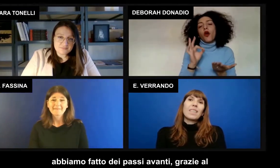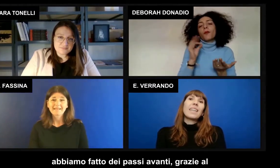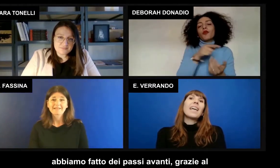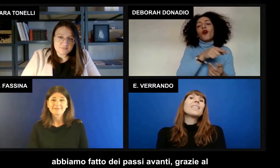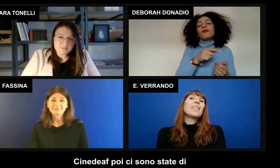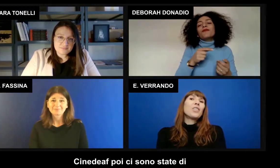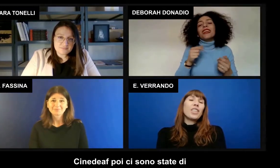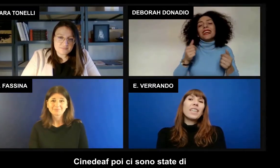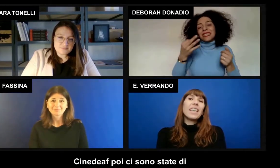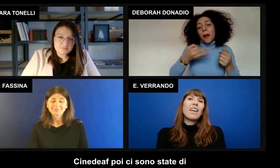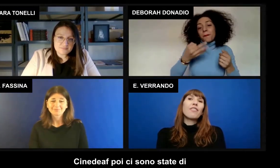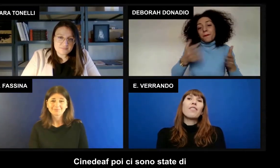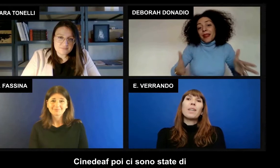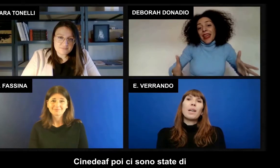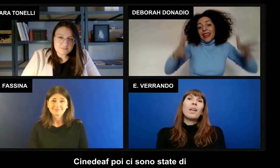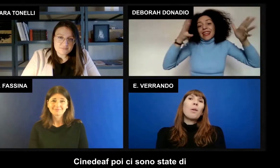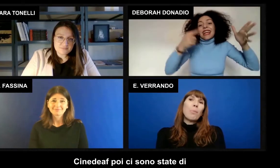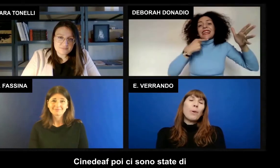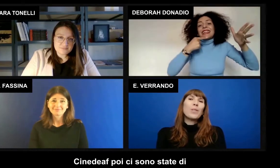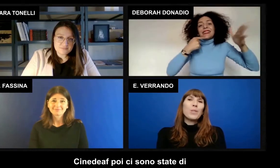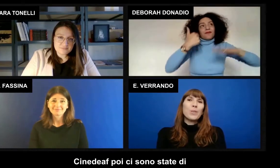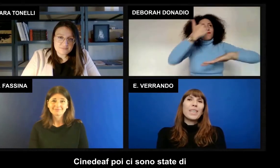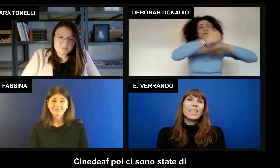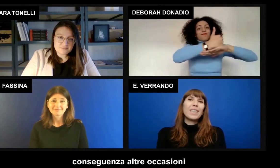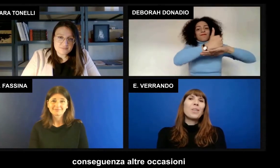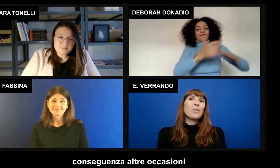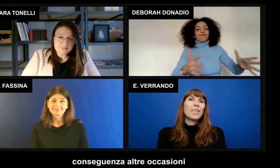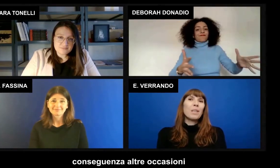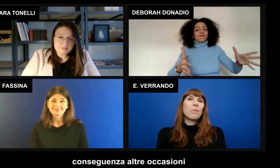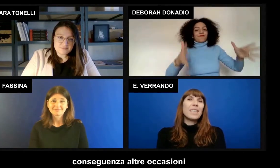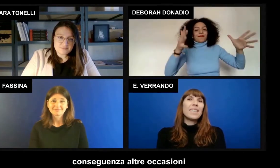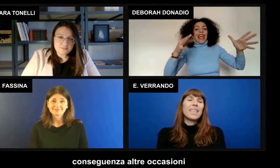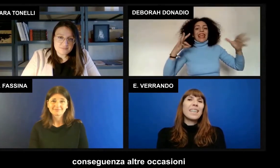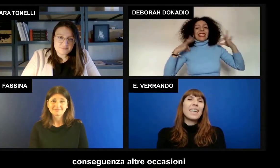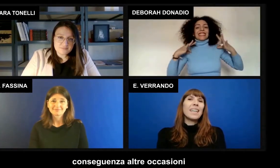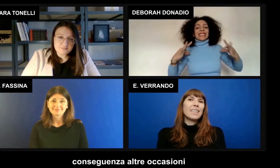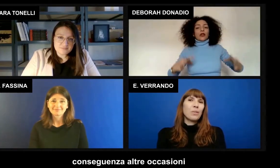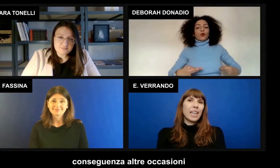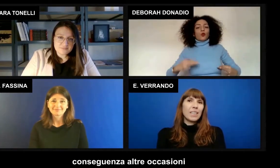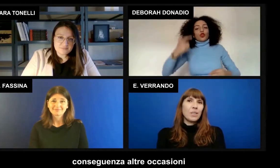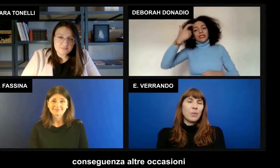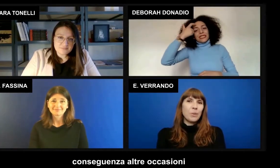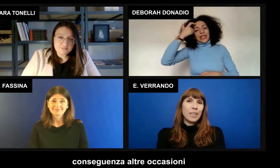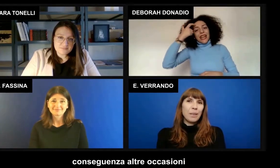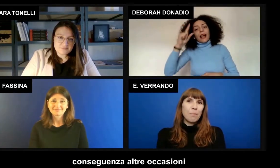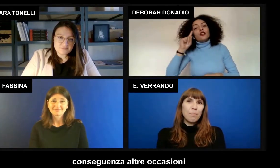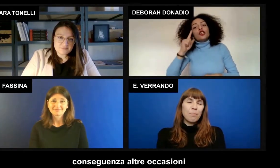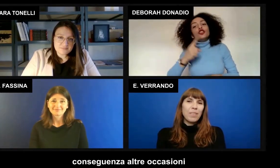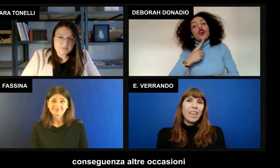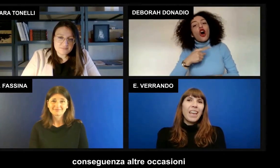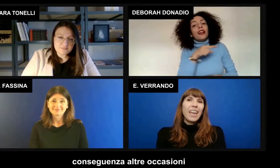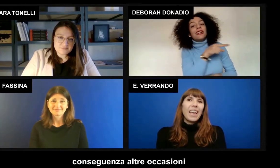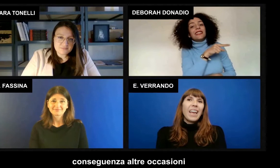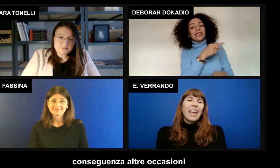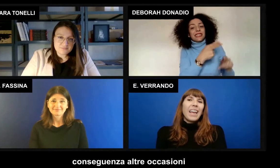Grazie al Cinedef poi ci sono state di conseguenze altre occasioni.